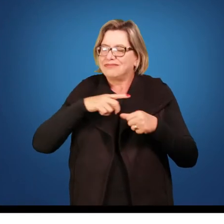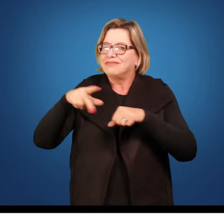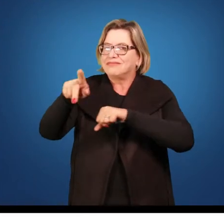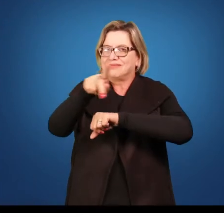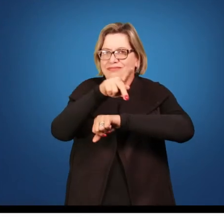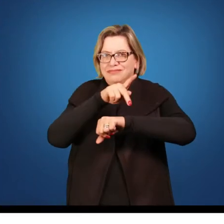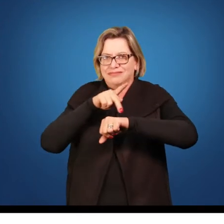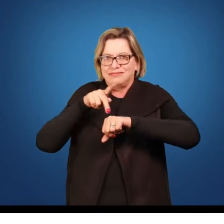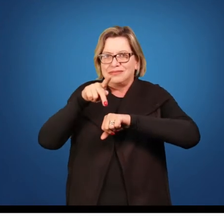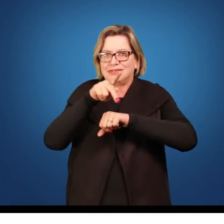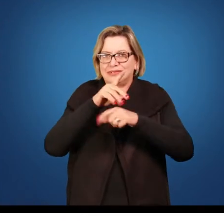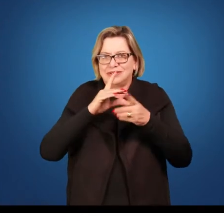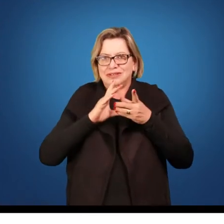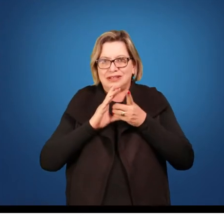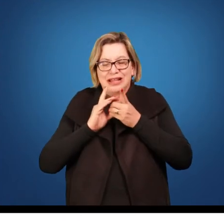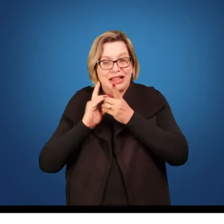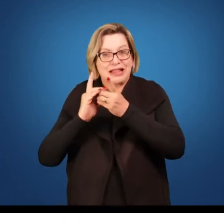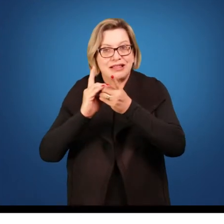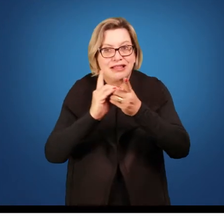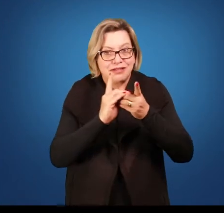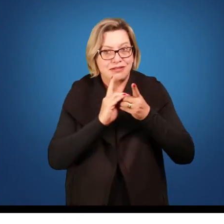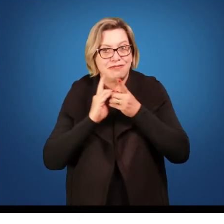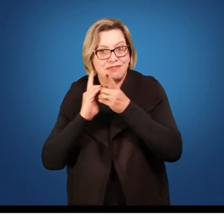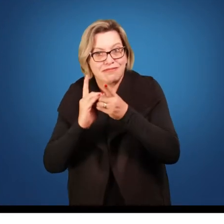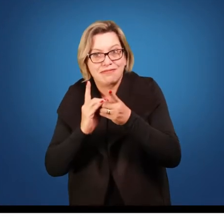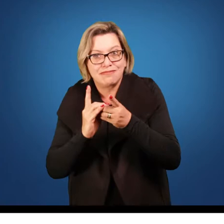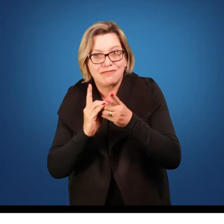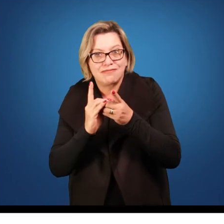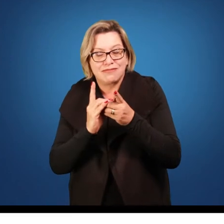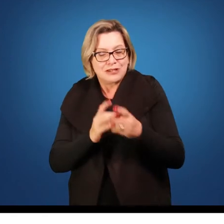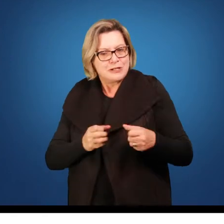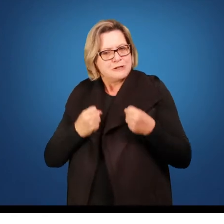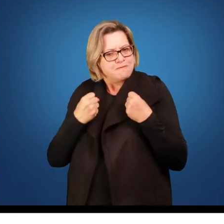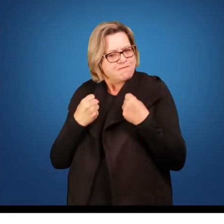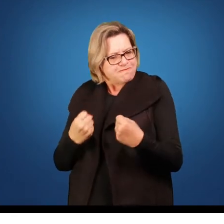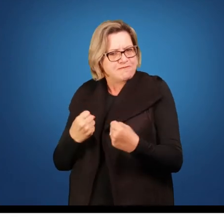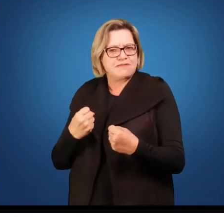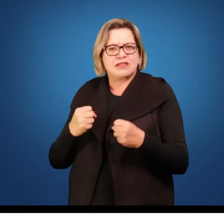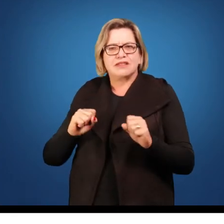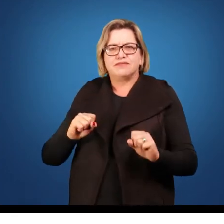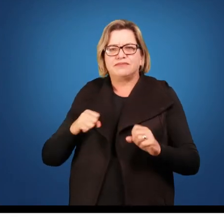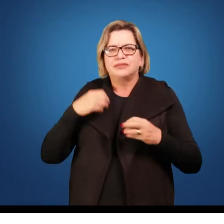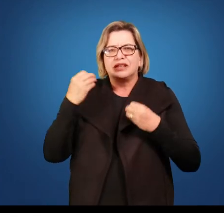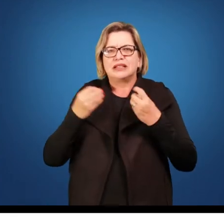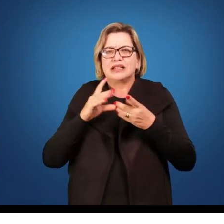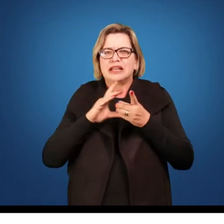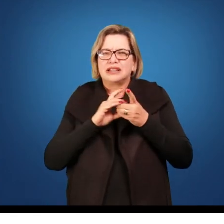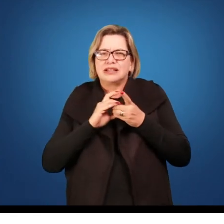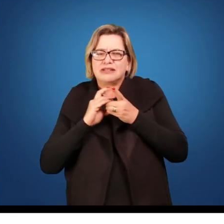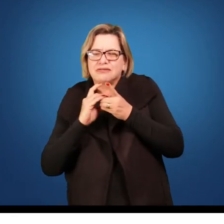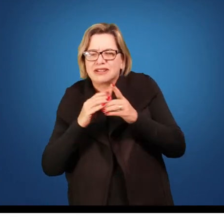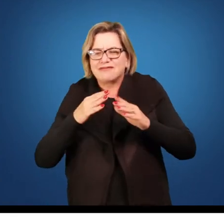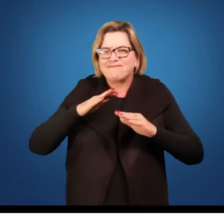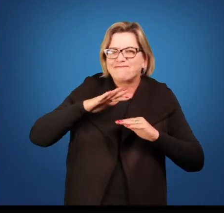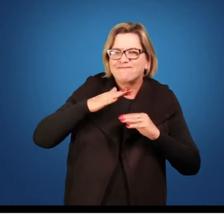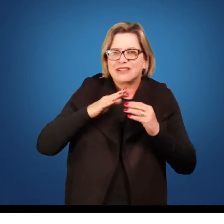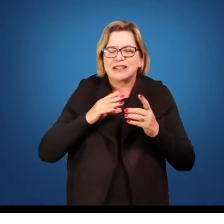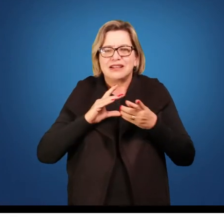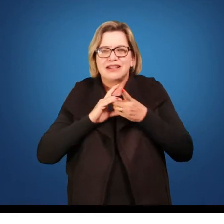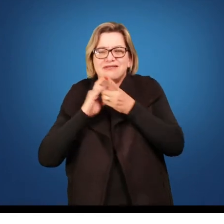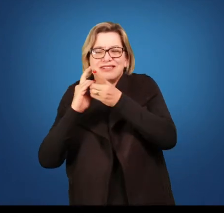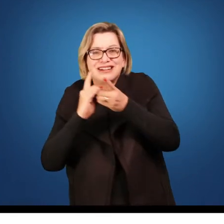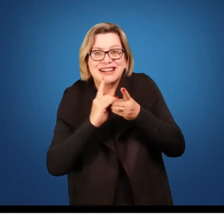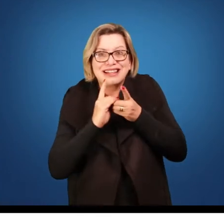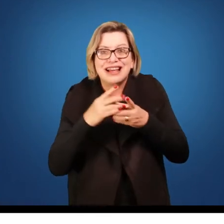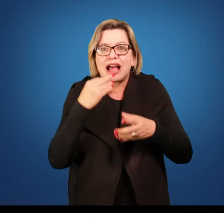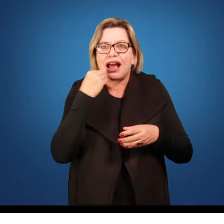com democracias bastante consolidadas, democracias pouco consolidadas e nós